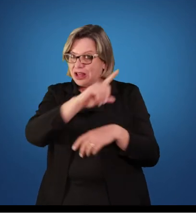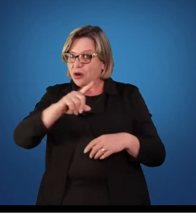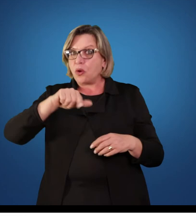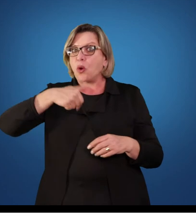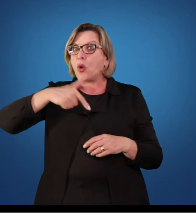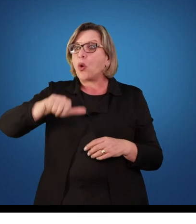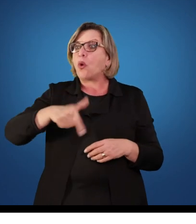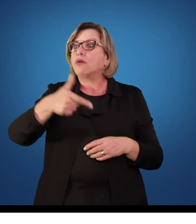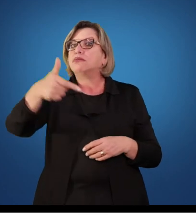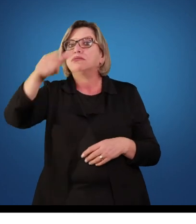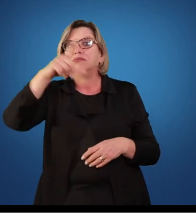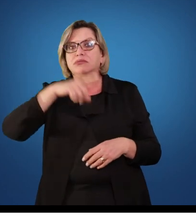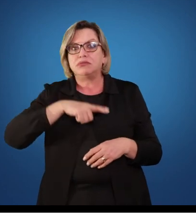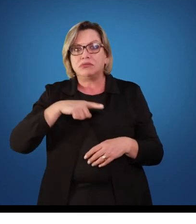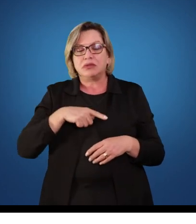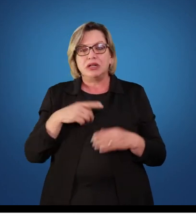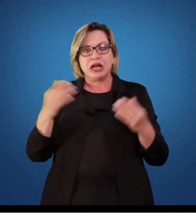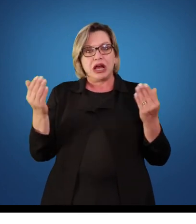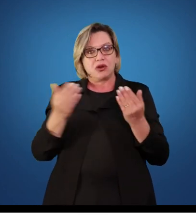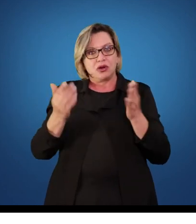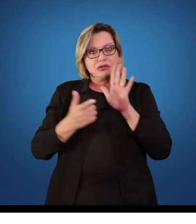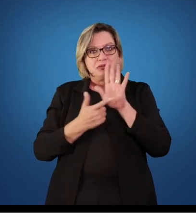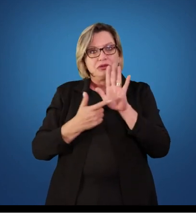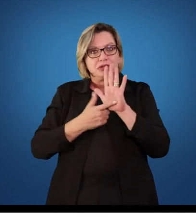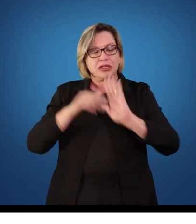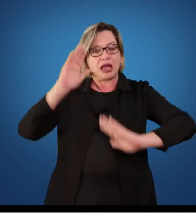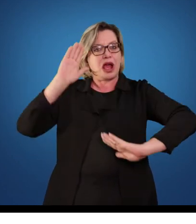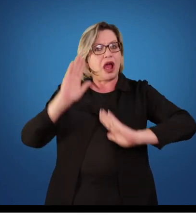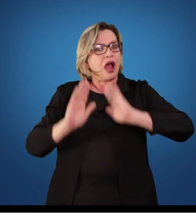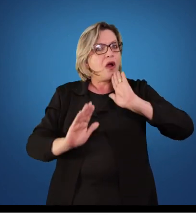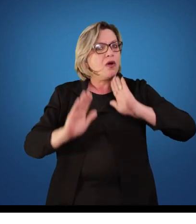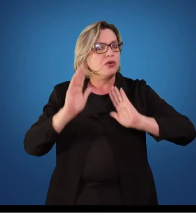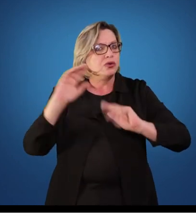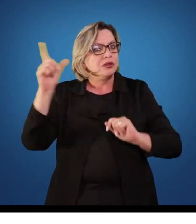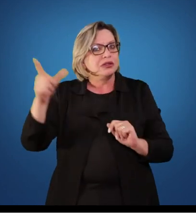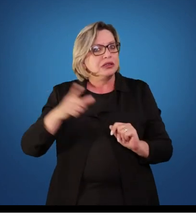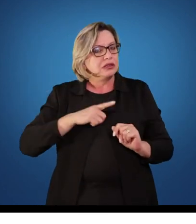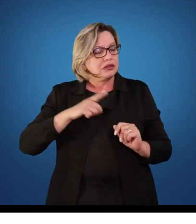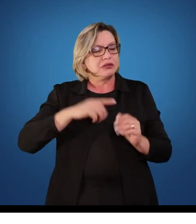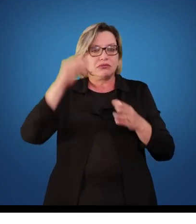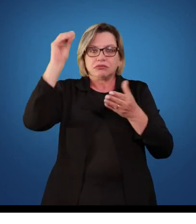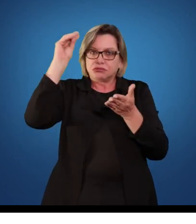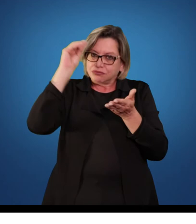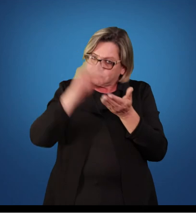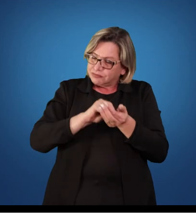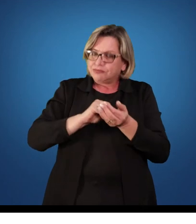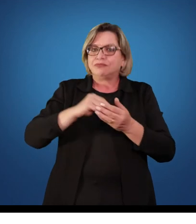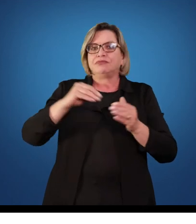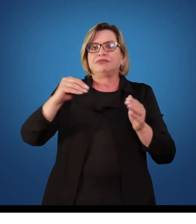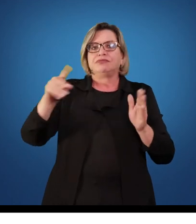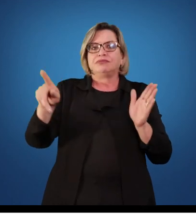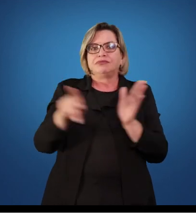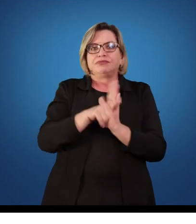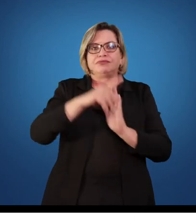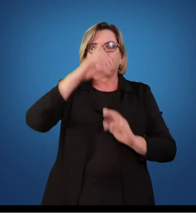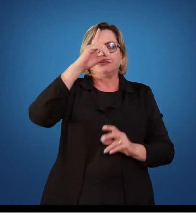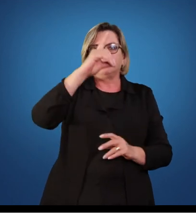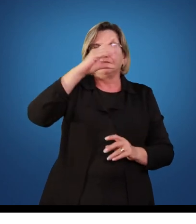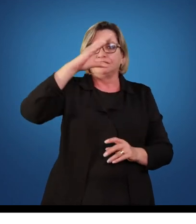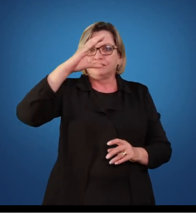Então, nessa aula eu apresentei alguns pontos que estão presentes nesse documento e na próxima aula nós vamos ver